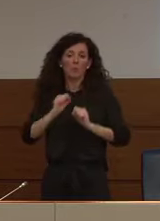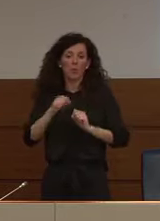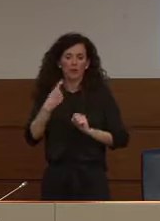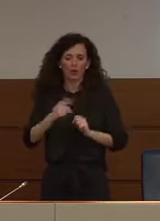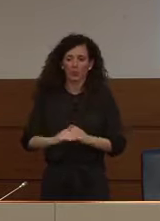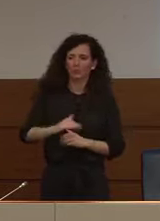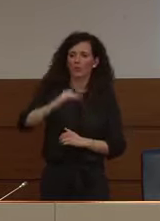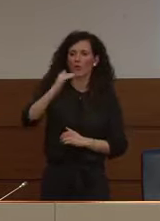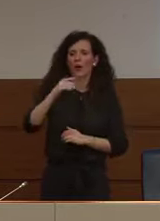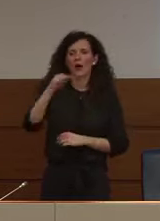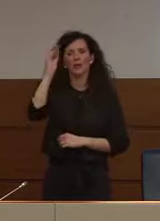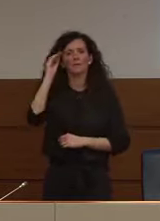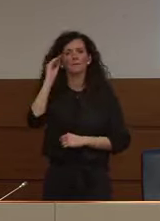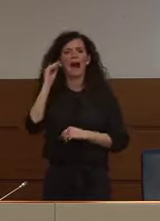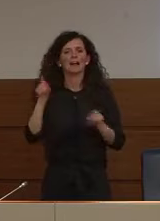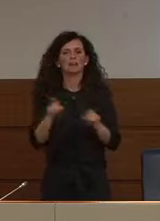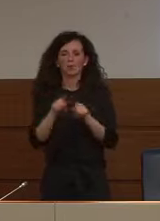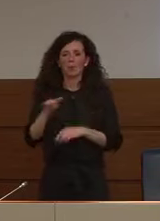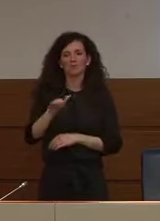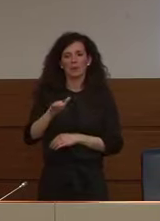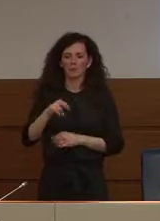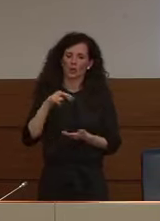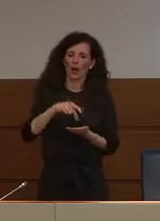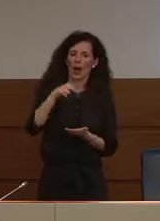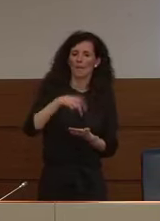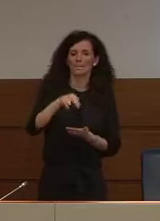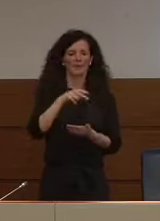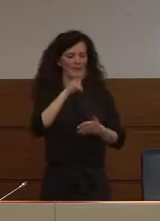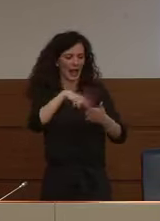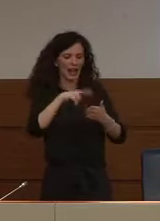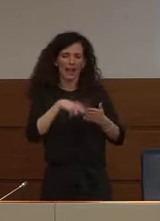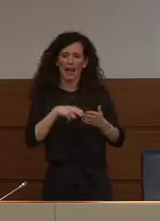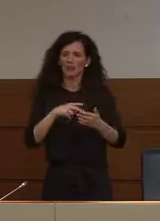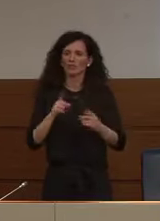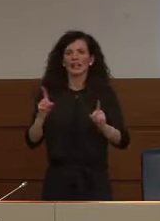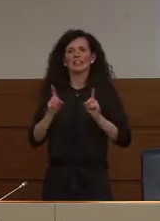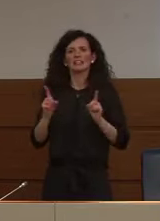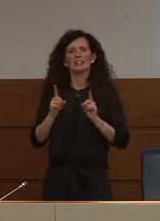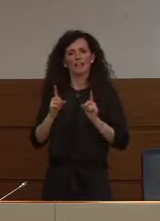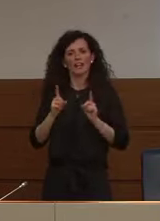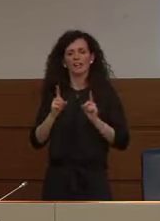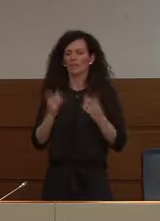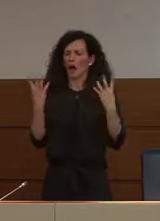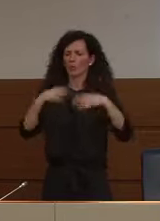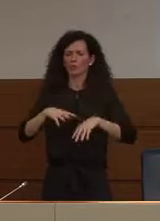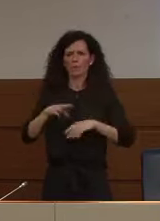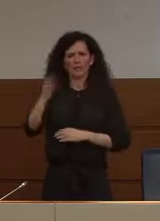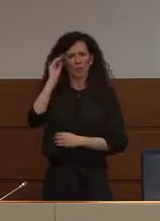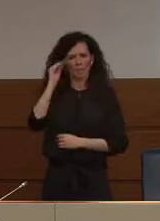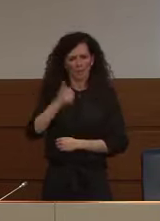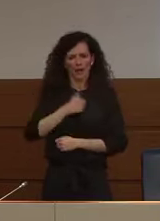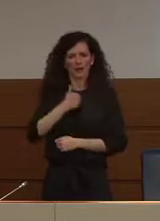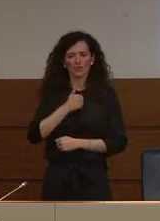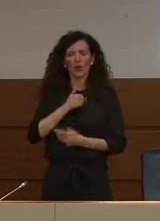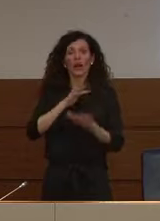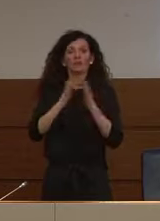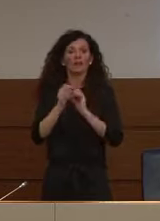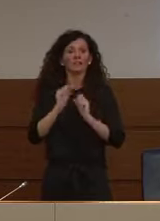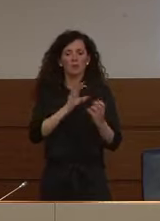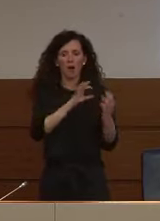camminare per leggere anche a difendersi e quindi è una caratteristica intrinseca